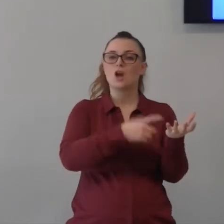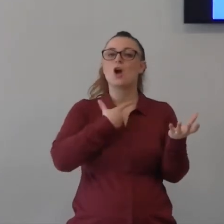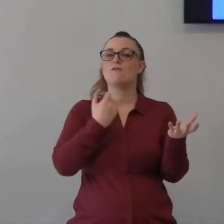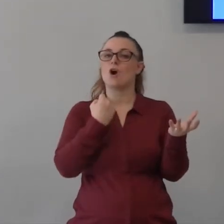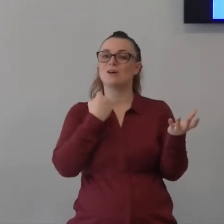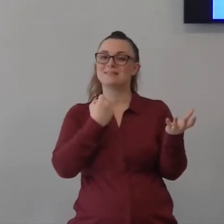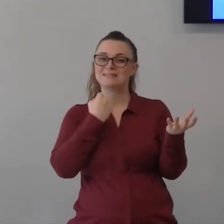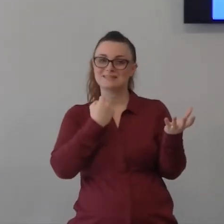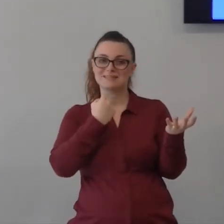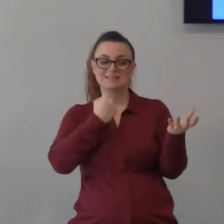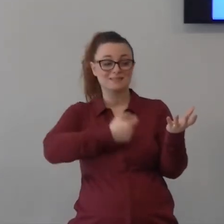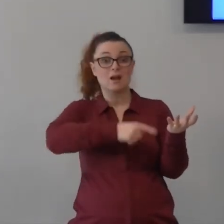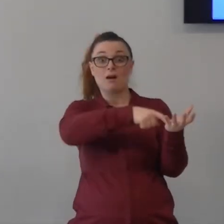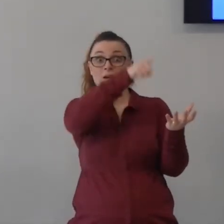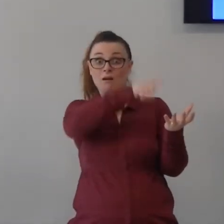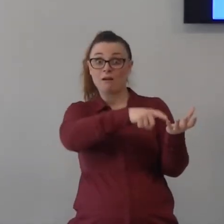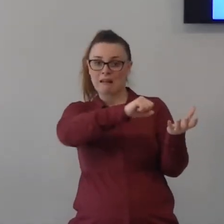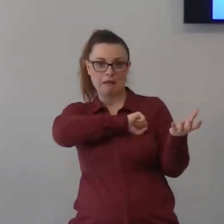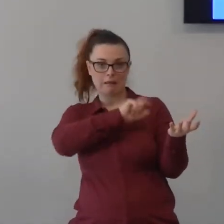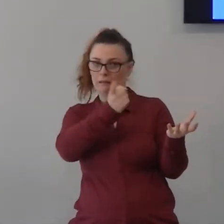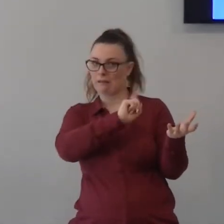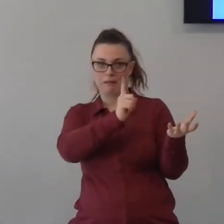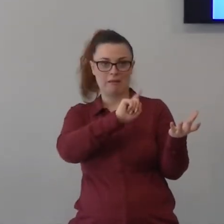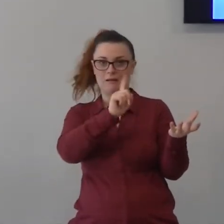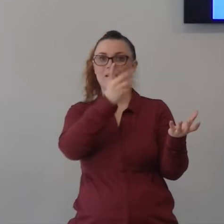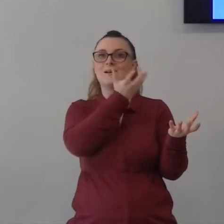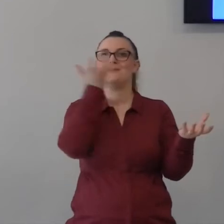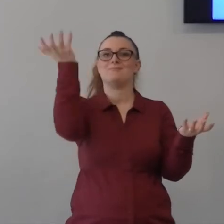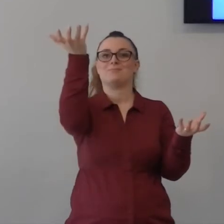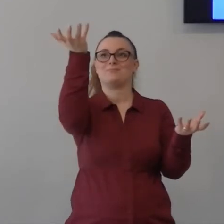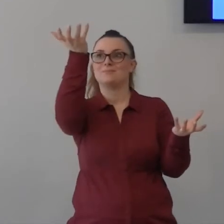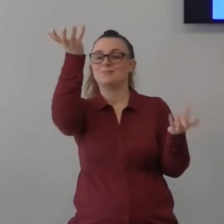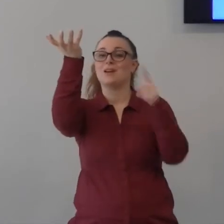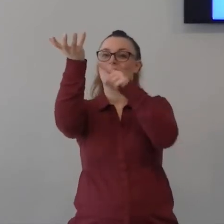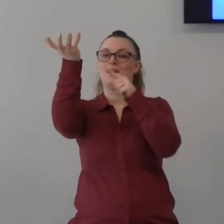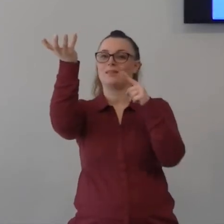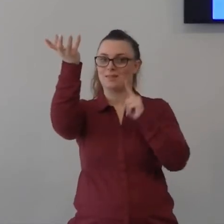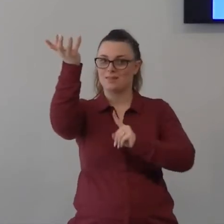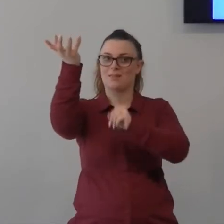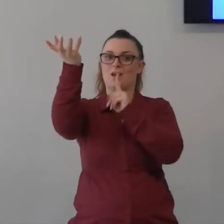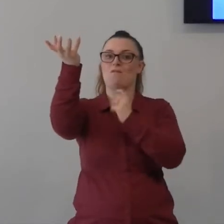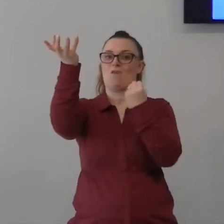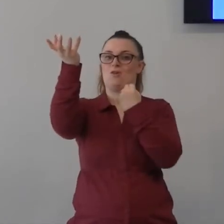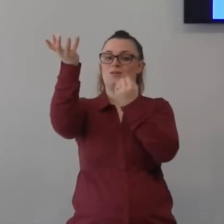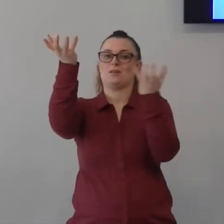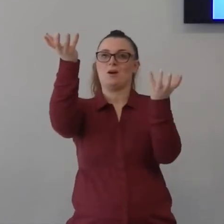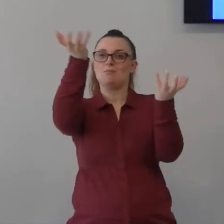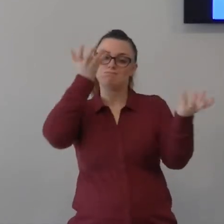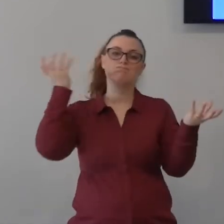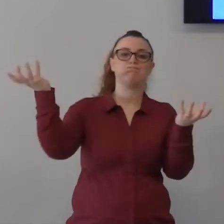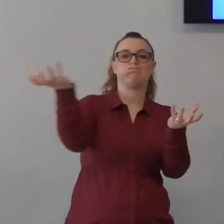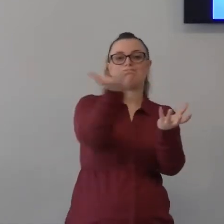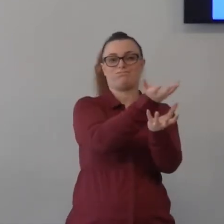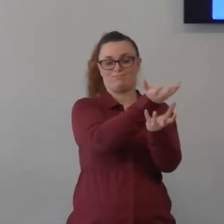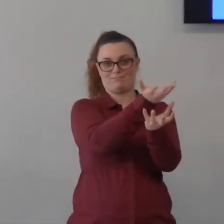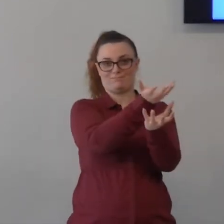è questa la funzione di testimoniare che tu puoi ogni cosa in che nella tua potenza no in Cristo